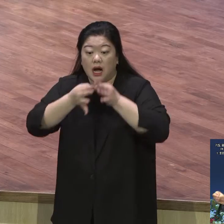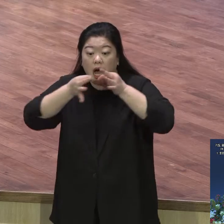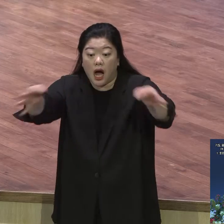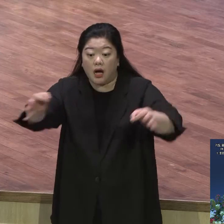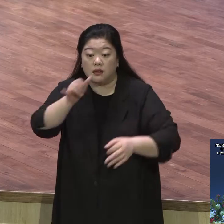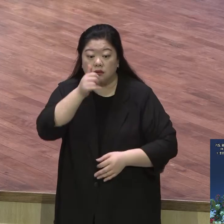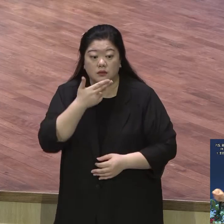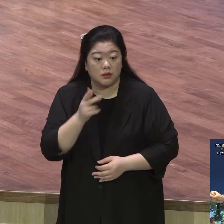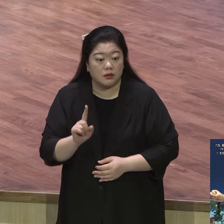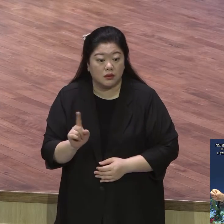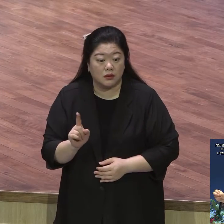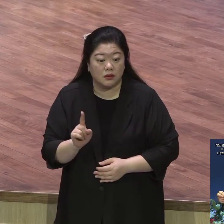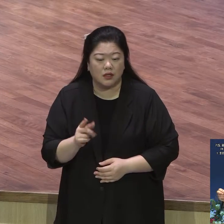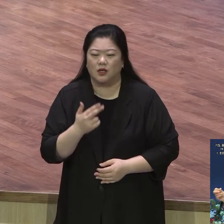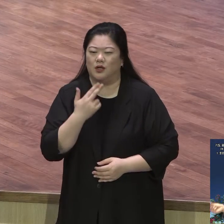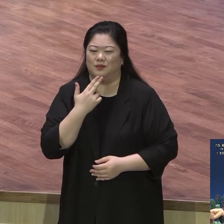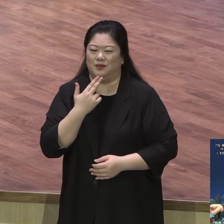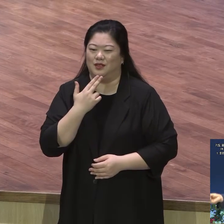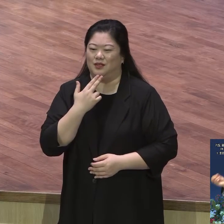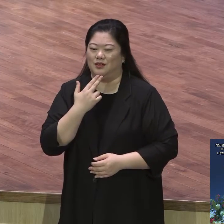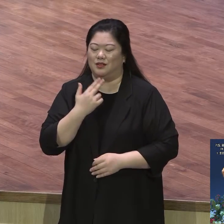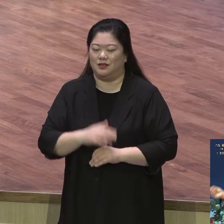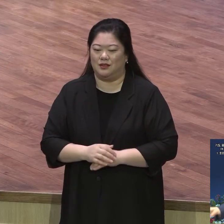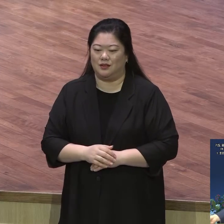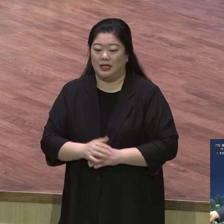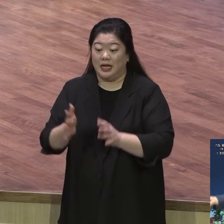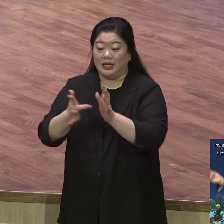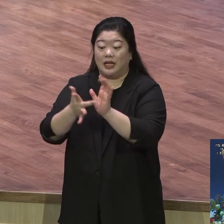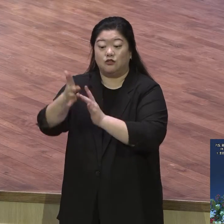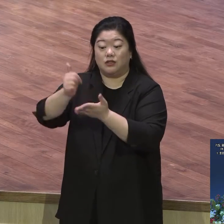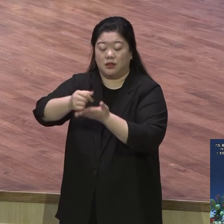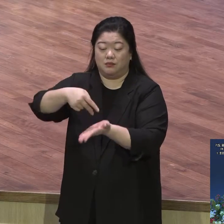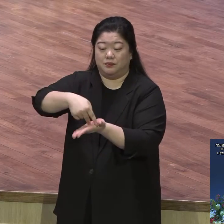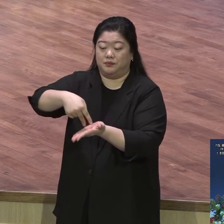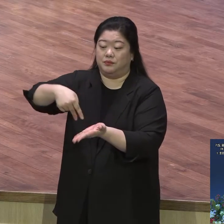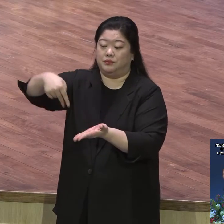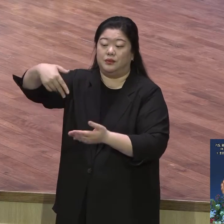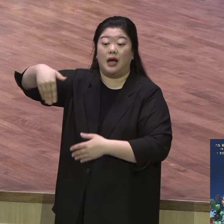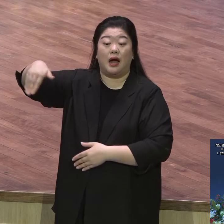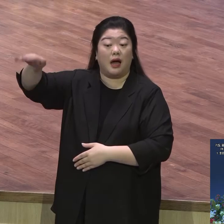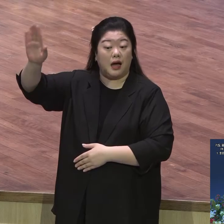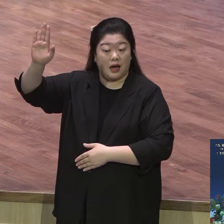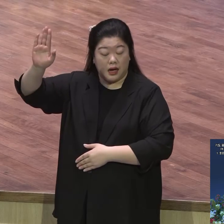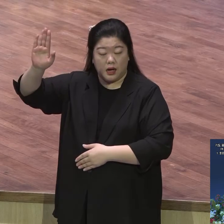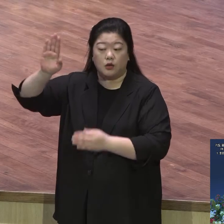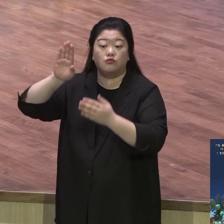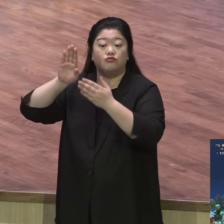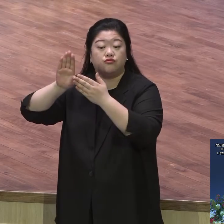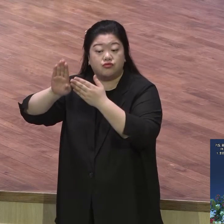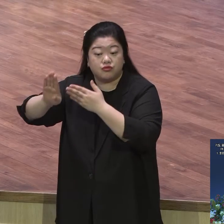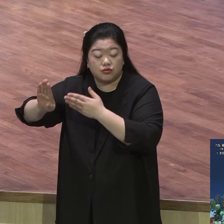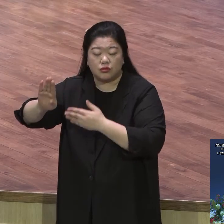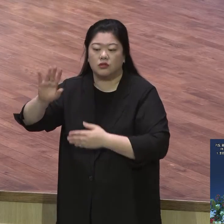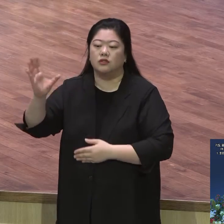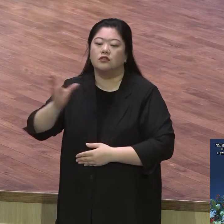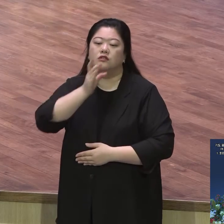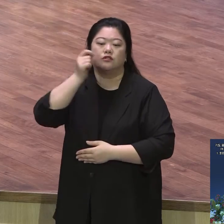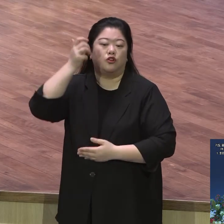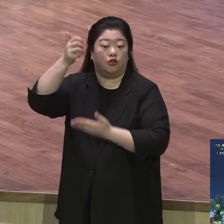직접 말씀 예수님이 가시면서 나 간다 내 대신 성령 온다 보자 성령이 오면